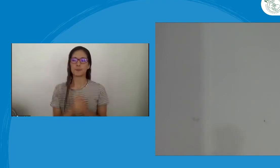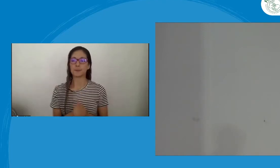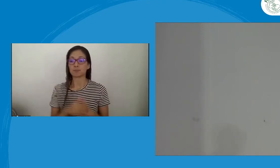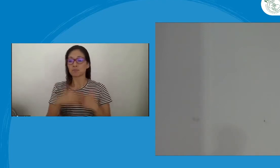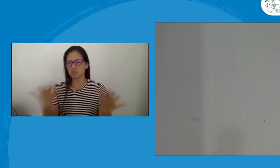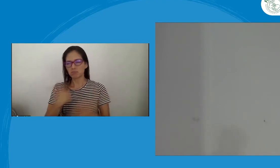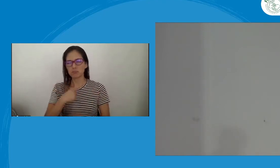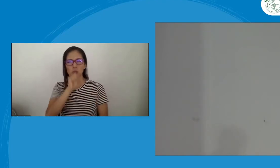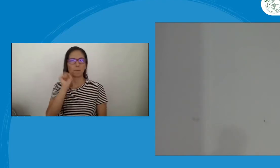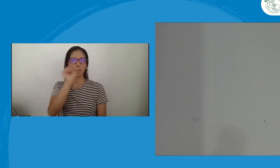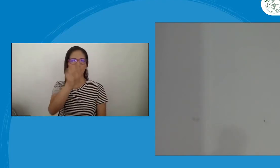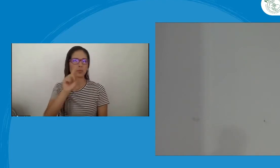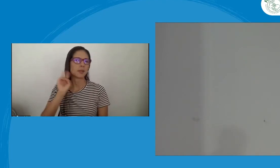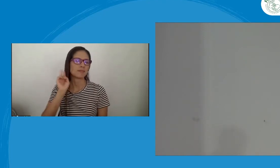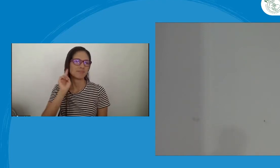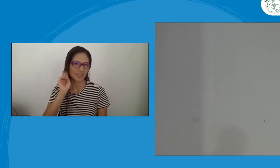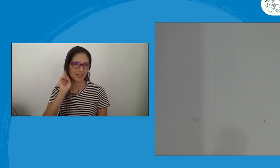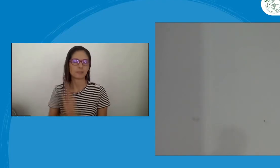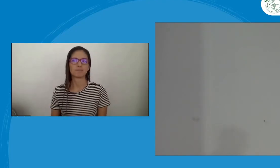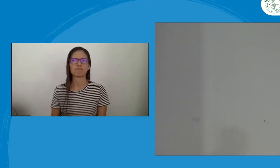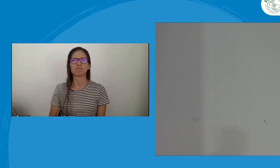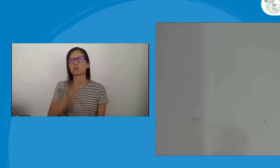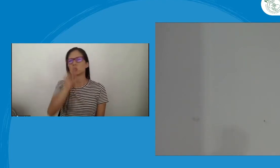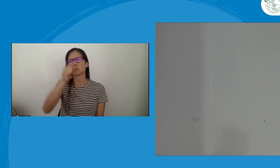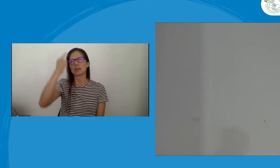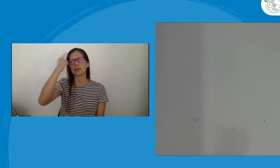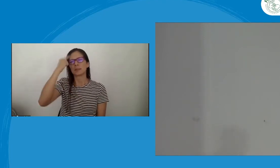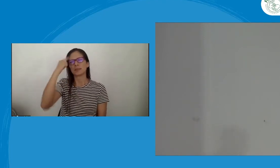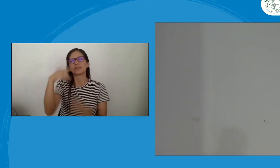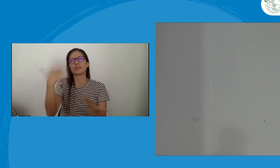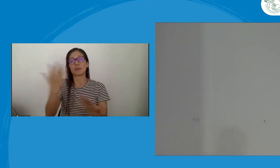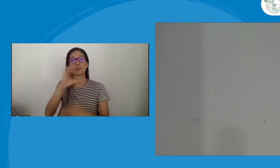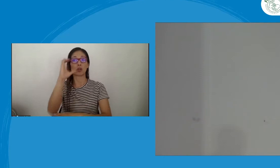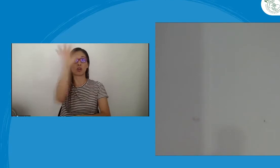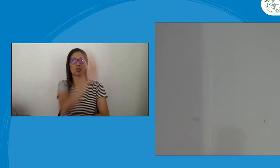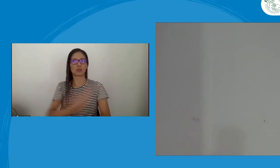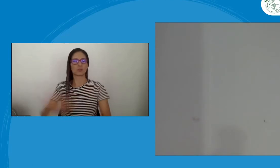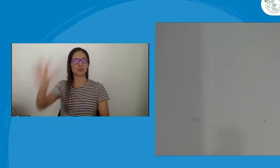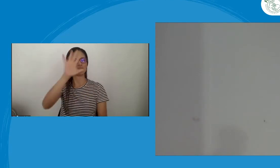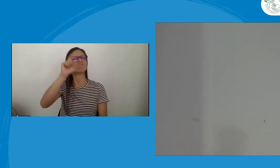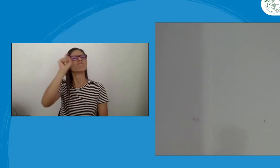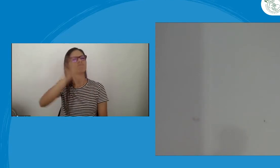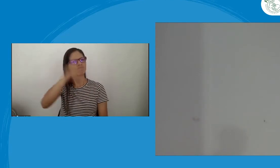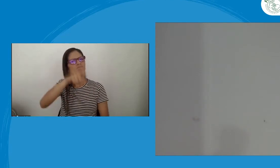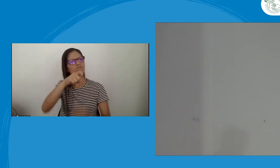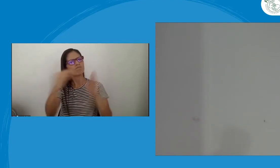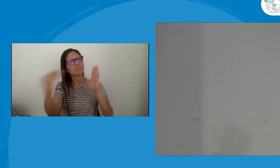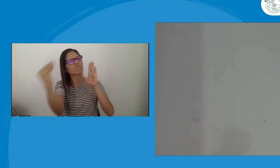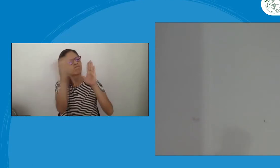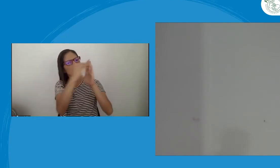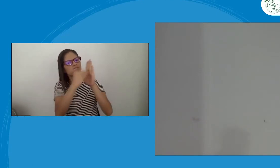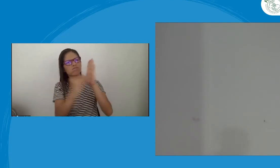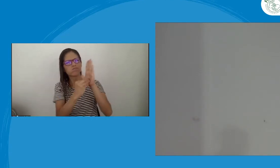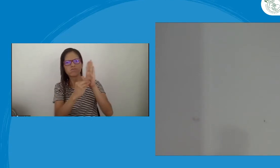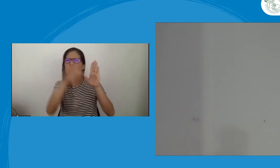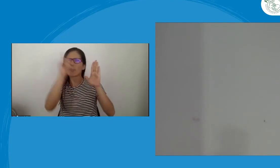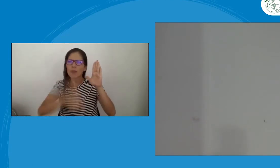cómo se sienta más cómoda y esto generó un gran impacto. Una pregunta a María Cristina que tengo es qué piensas a nivel